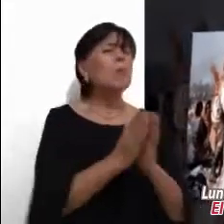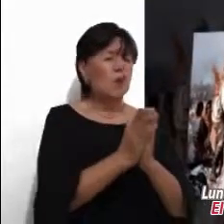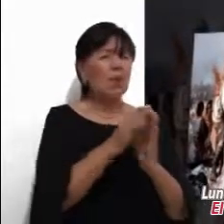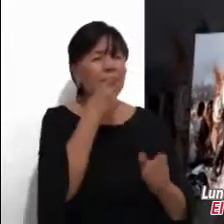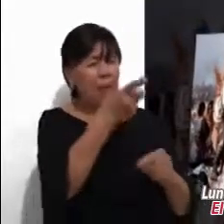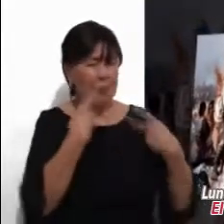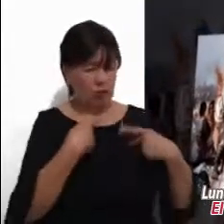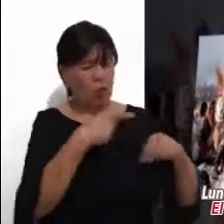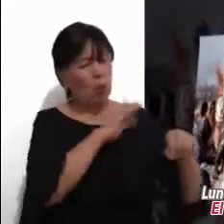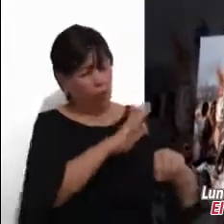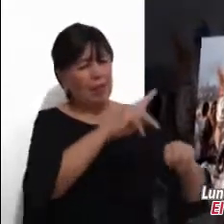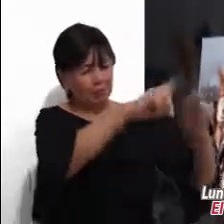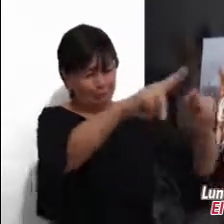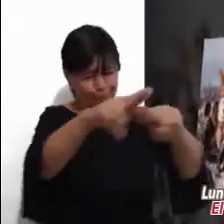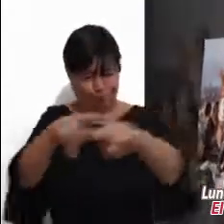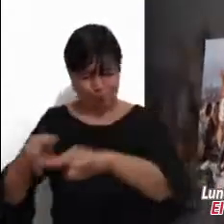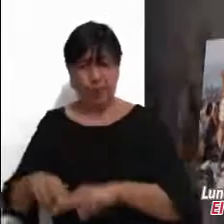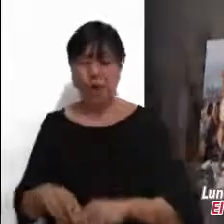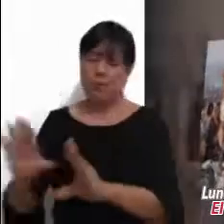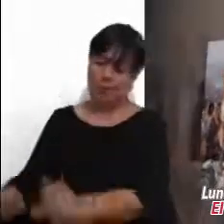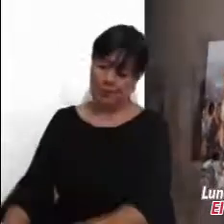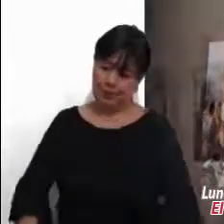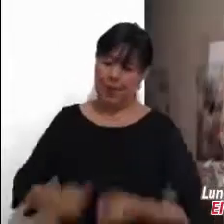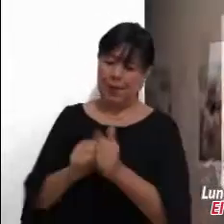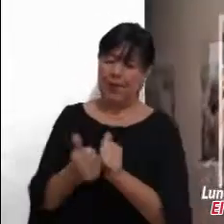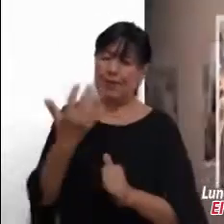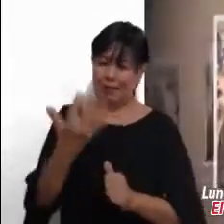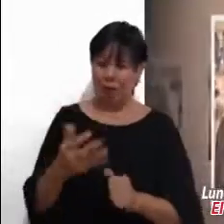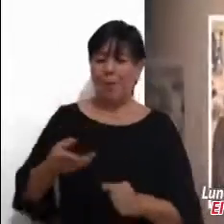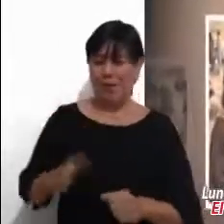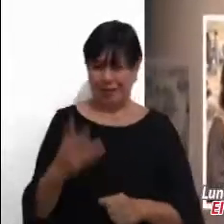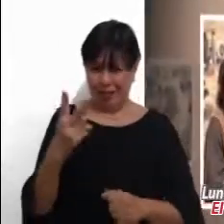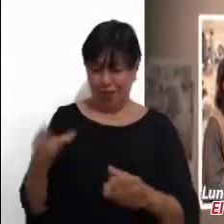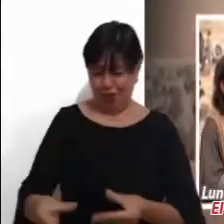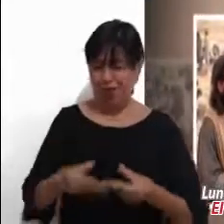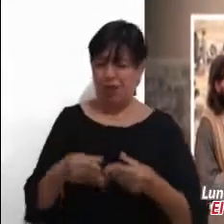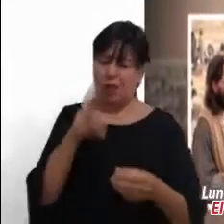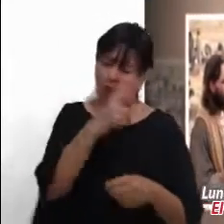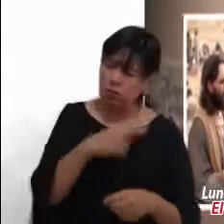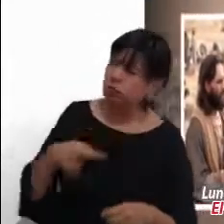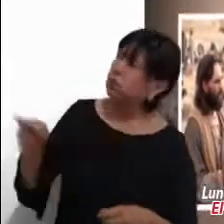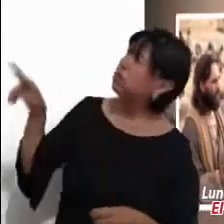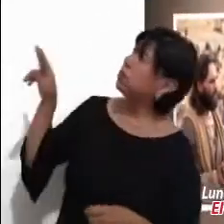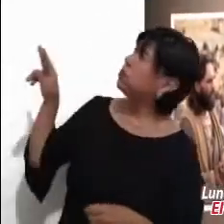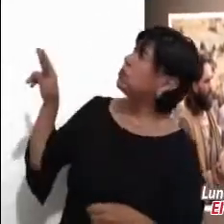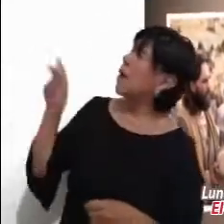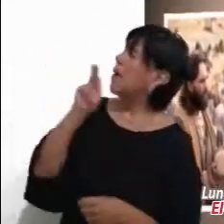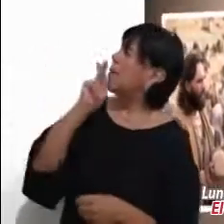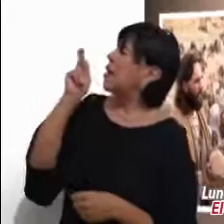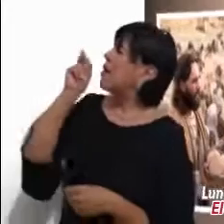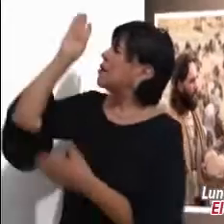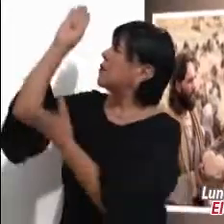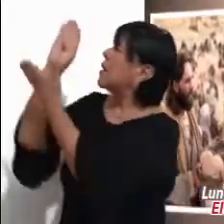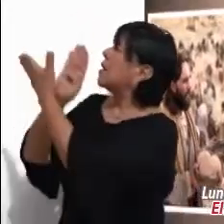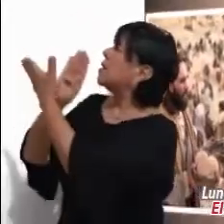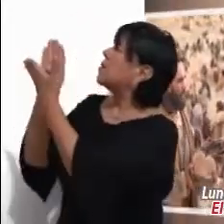se sentara sobre el pasto. Tomó los cinco panes y los dos pescados y mirando al cielo, pronunció